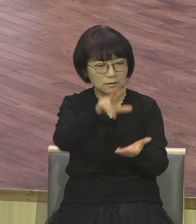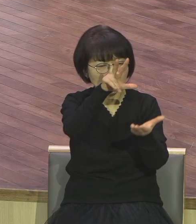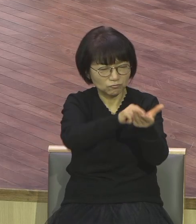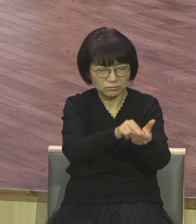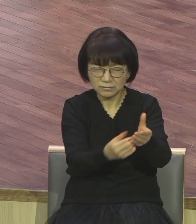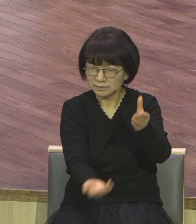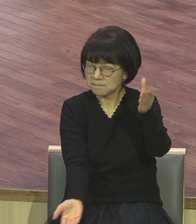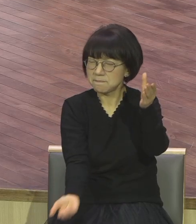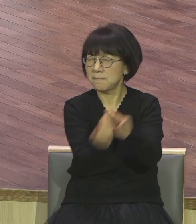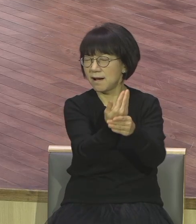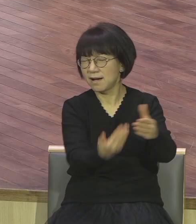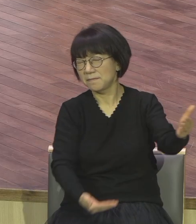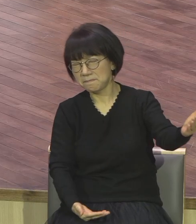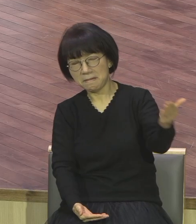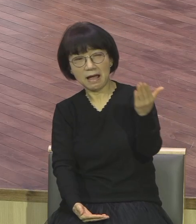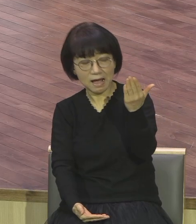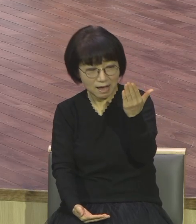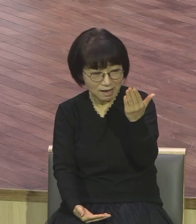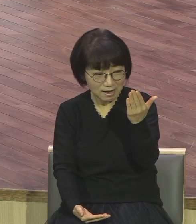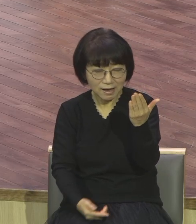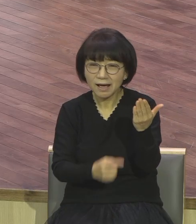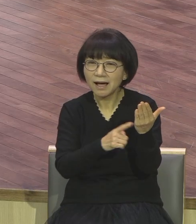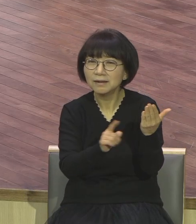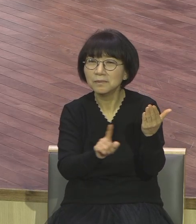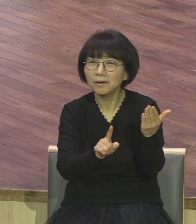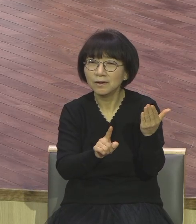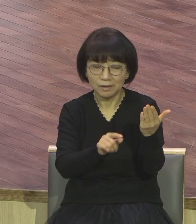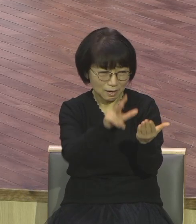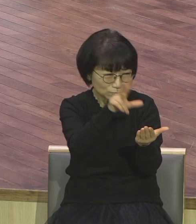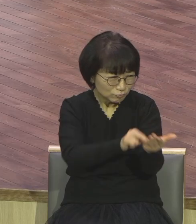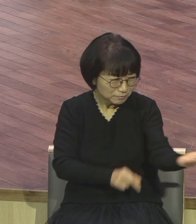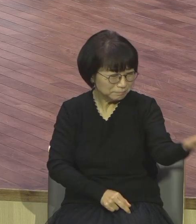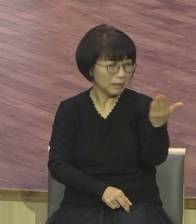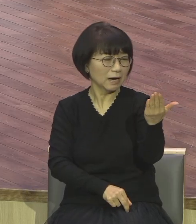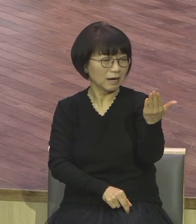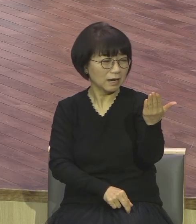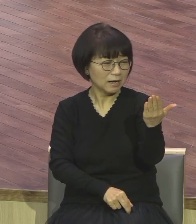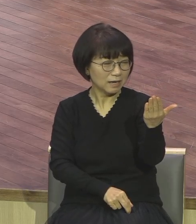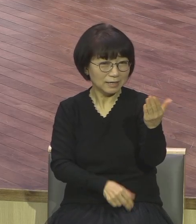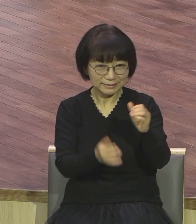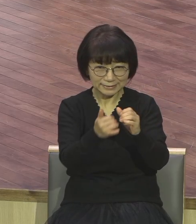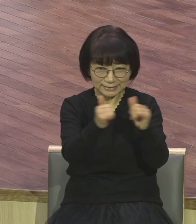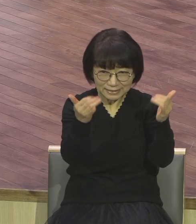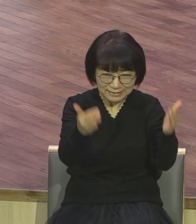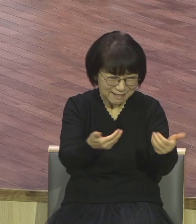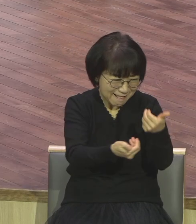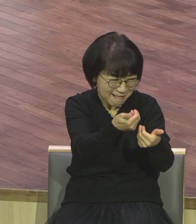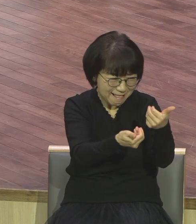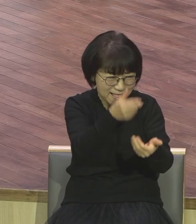사건이 오면 문제사건이 뭡니까 사람 때문에 오면 그거를 어떻게 해요